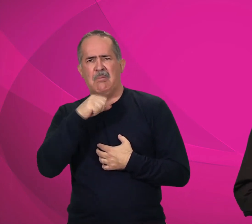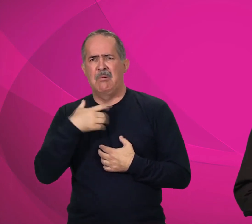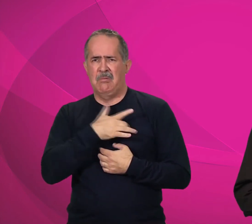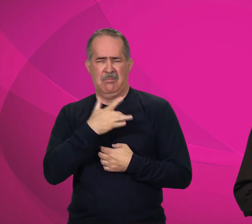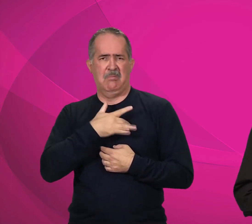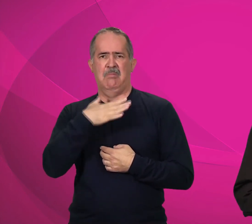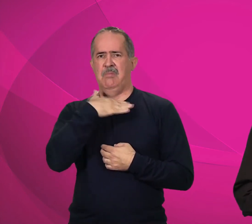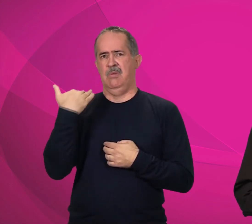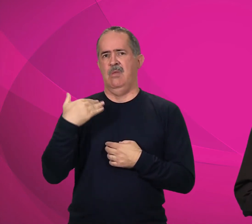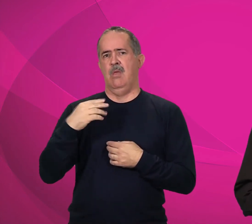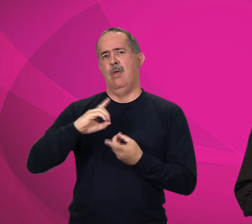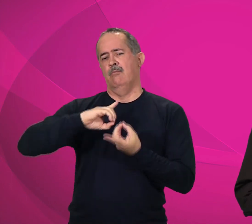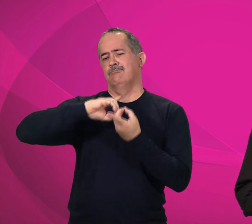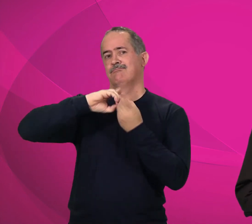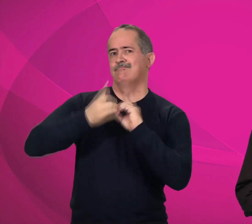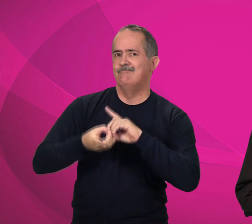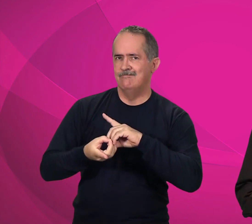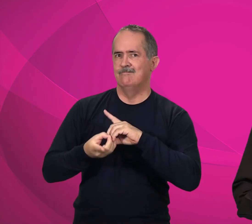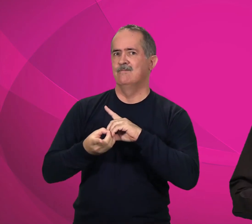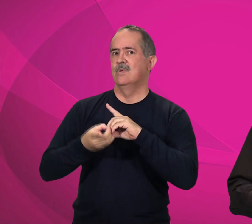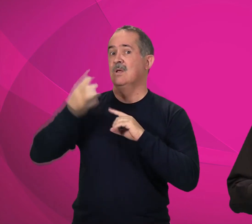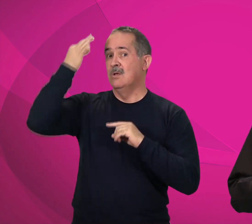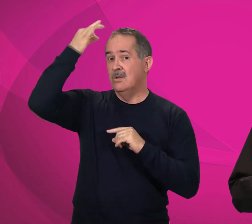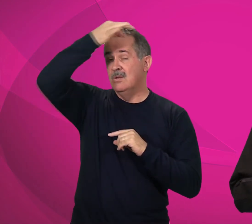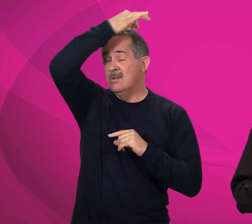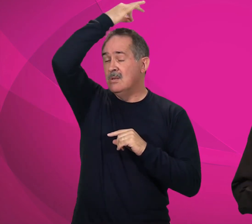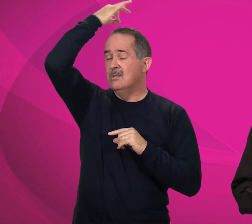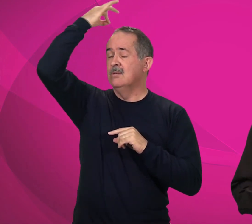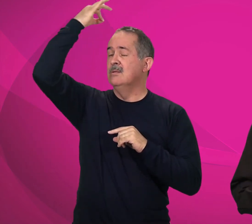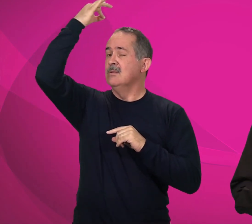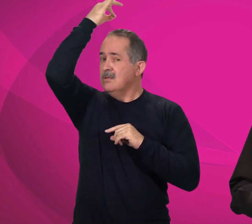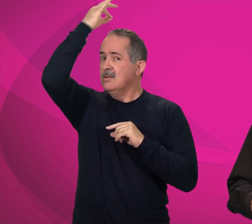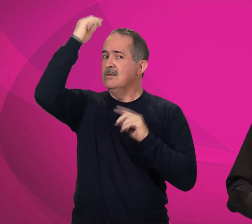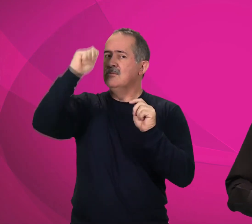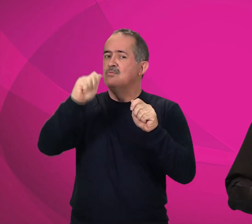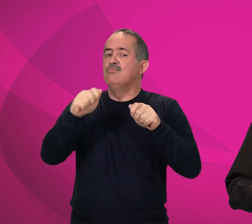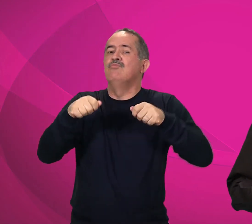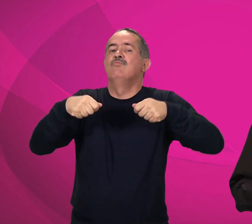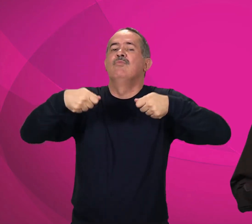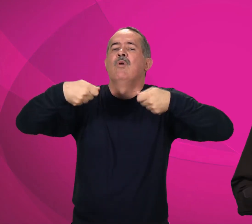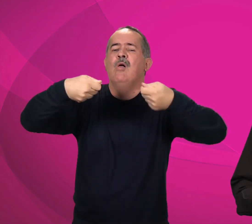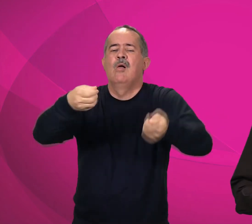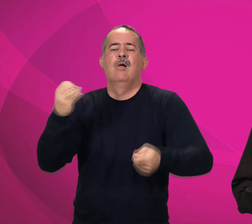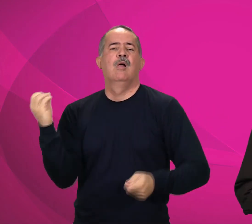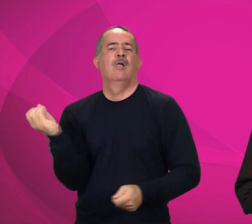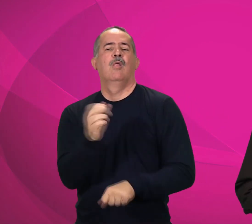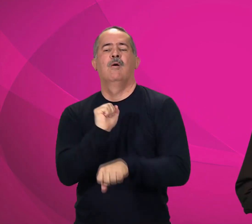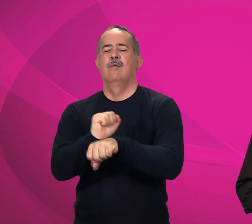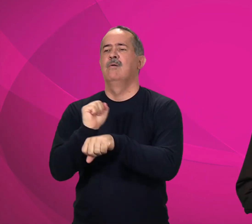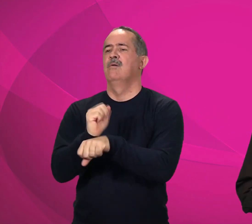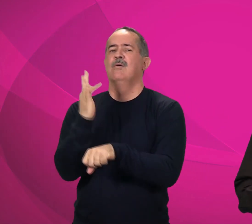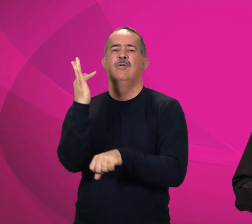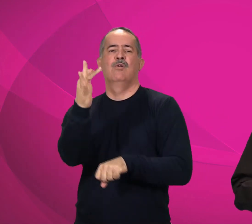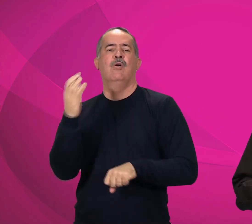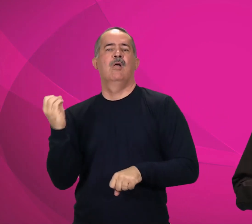morte. Pelo contrário, o Espírito Santo de Deus nos dá uma nova esperança, um novo